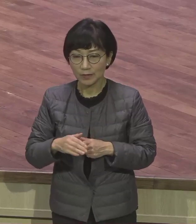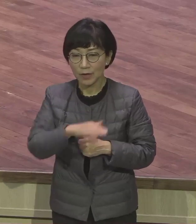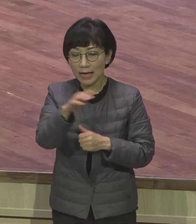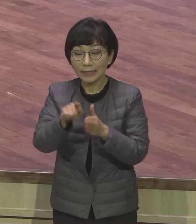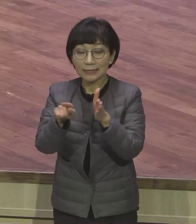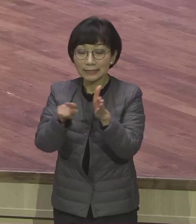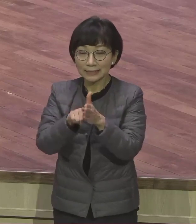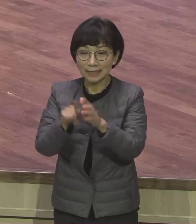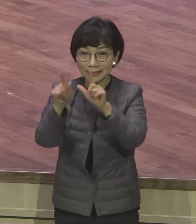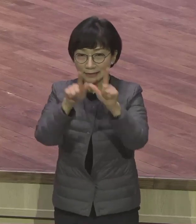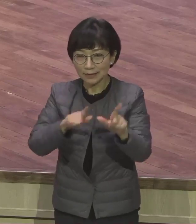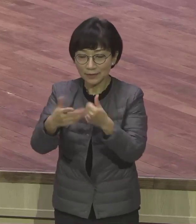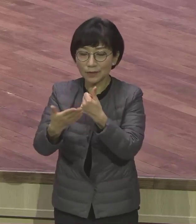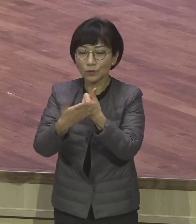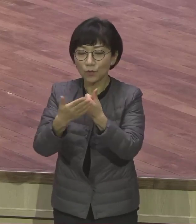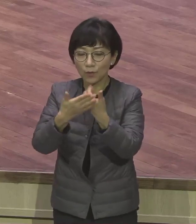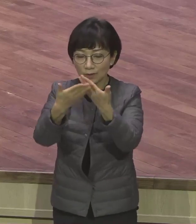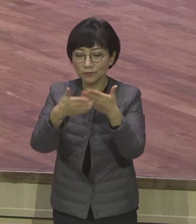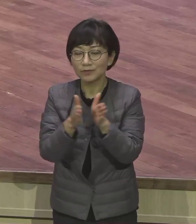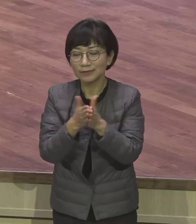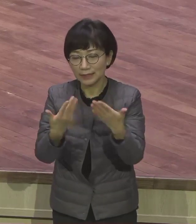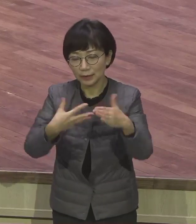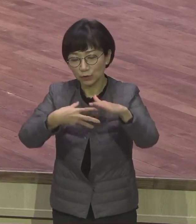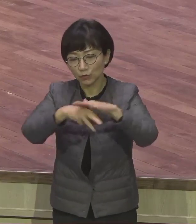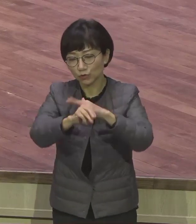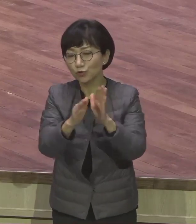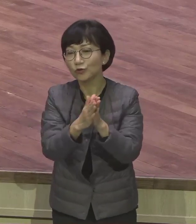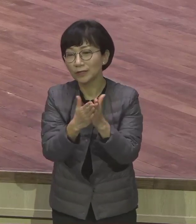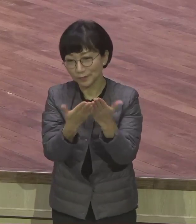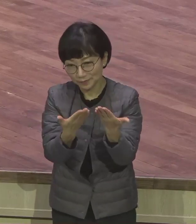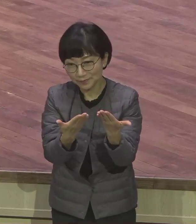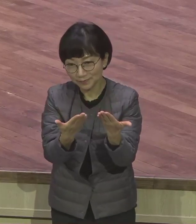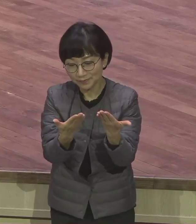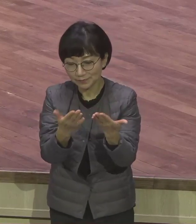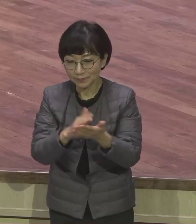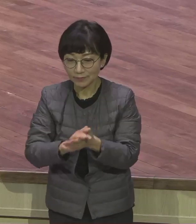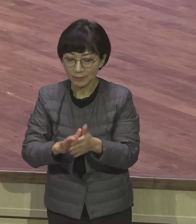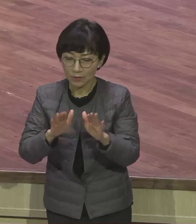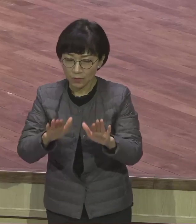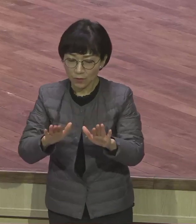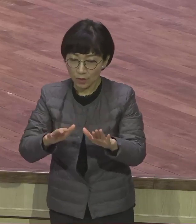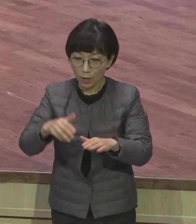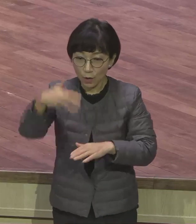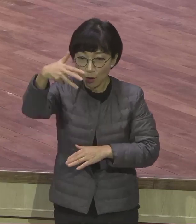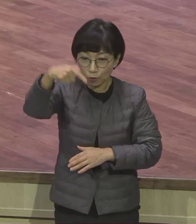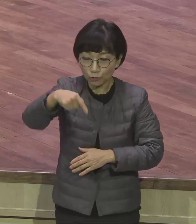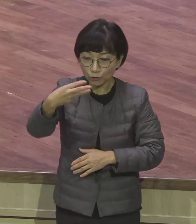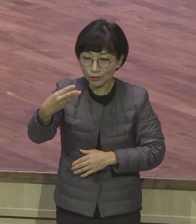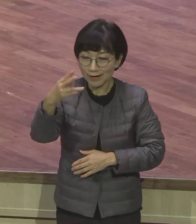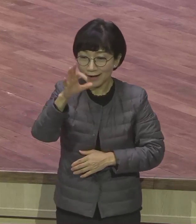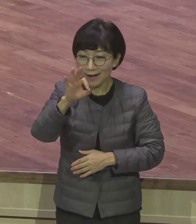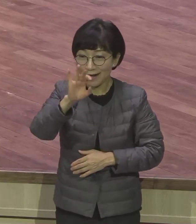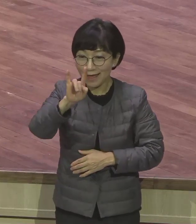인도하는 책입니다. 그래서 주력기 말씀을 제대로 잘 여러분이 붙잡으면